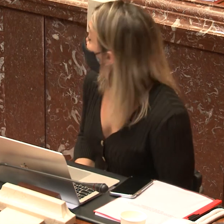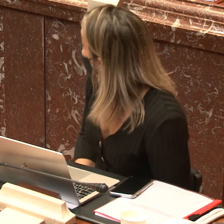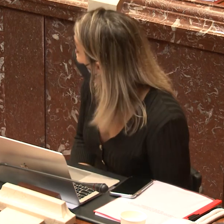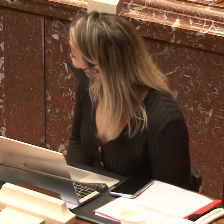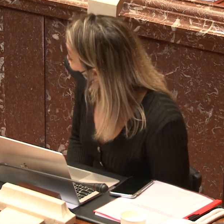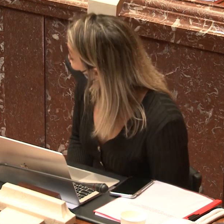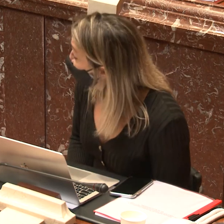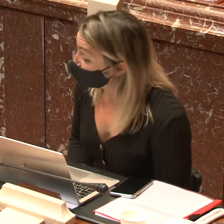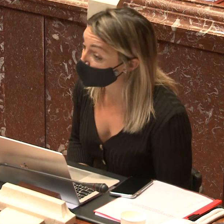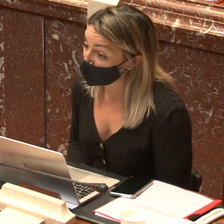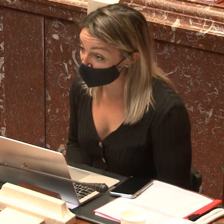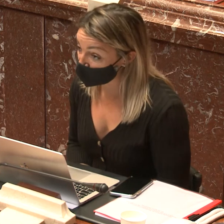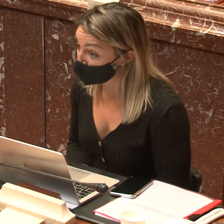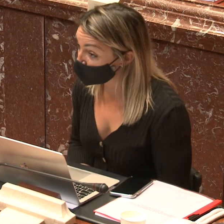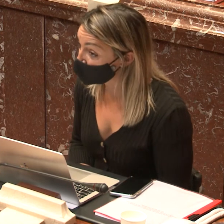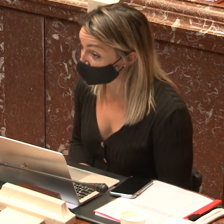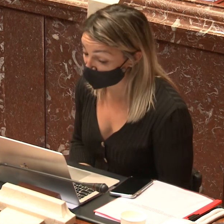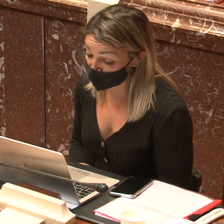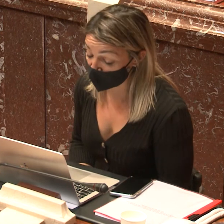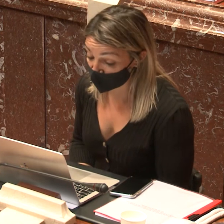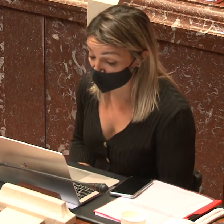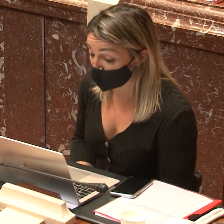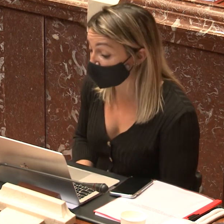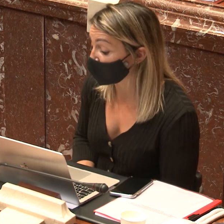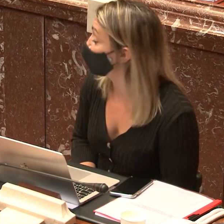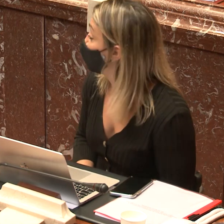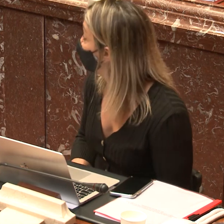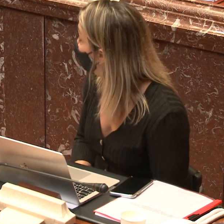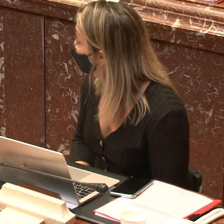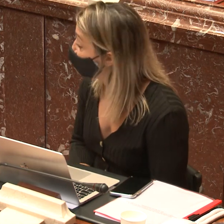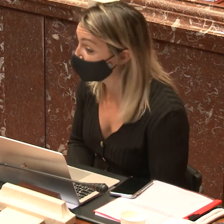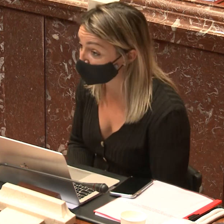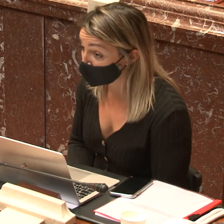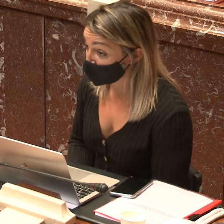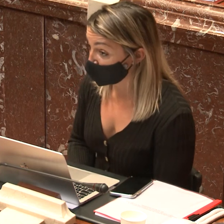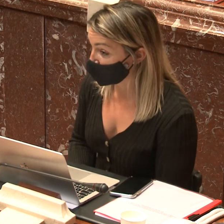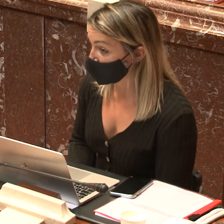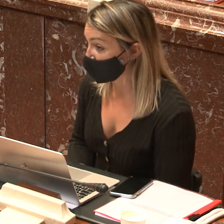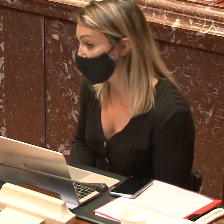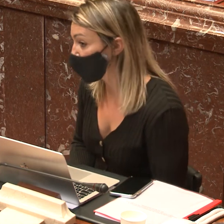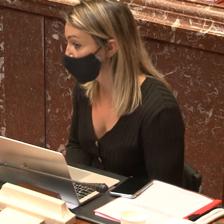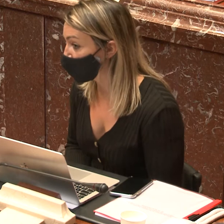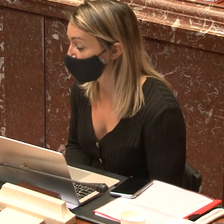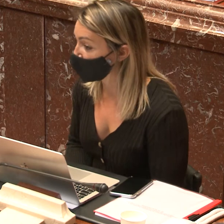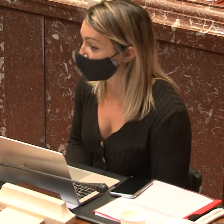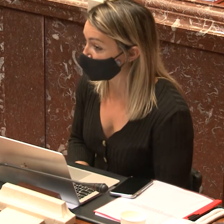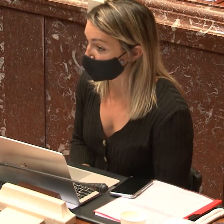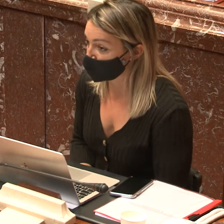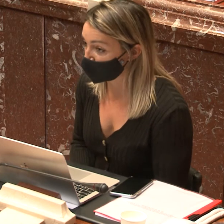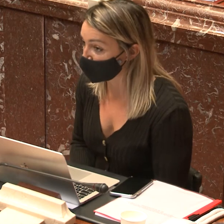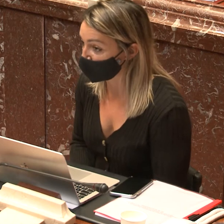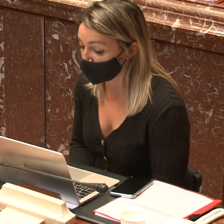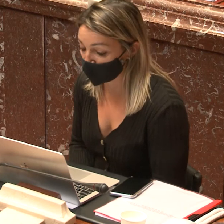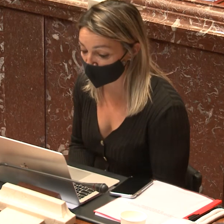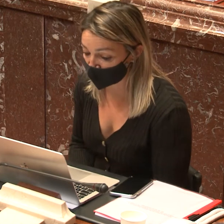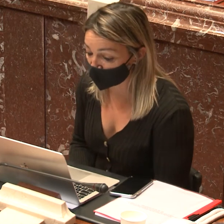Por supuesto, dimos buena cuenta de ello aquí en la Asamblea Regional y registramos las iniciativas en grado, a lo mejor, de lo que nosotras